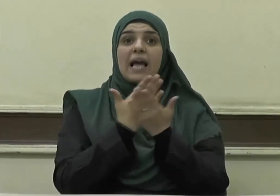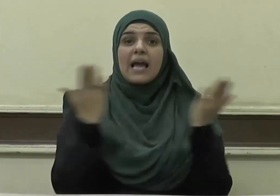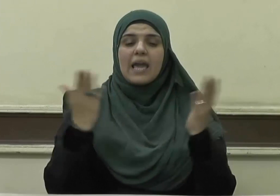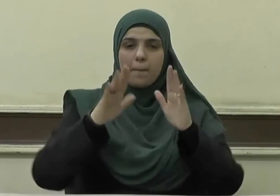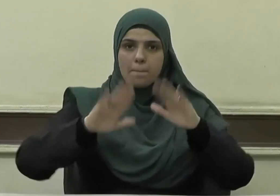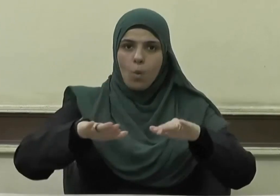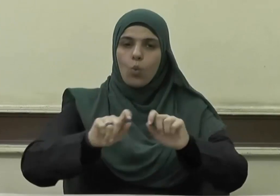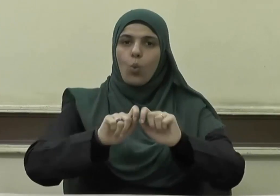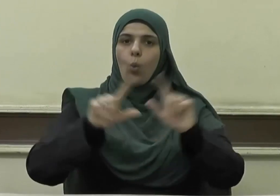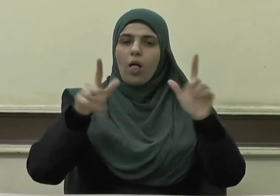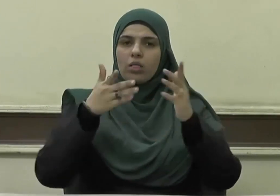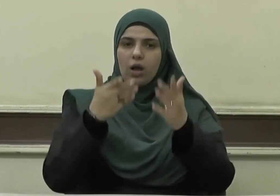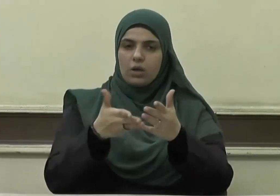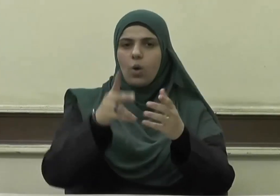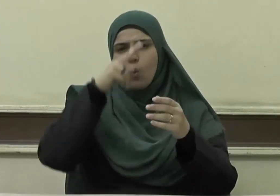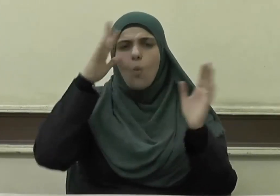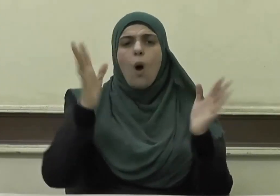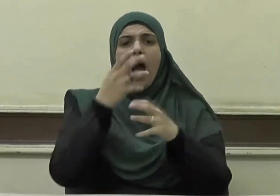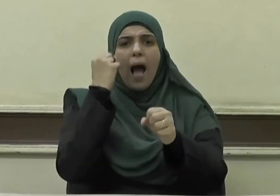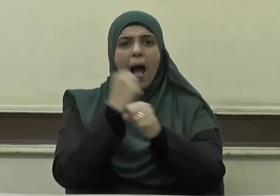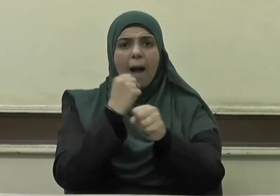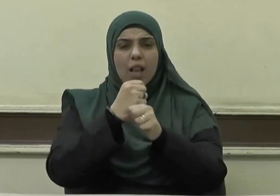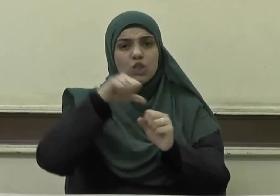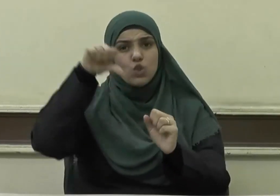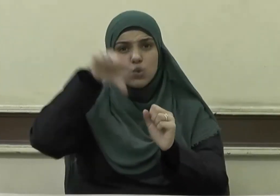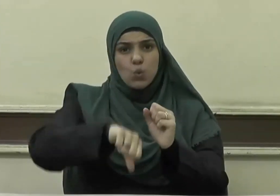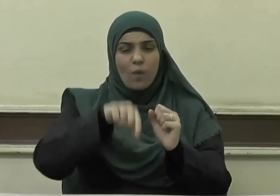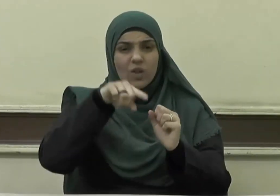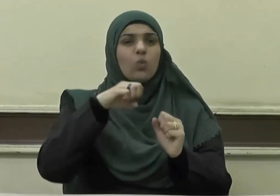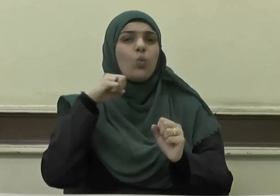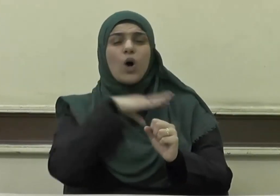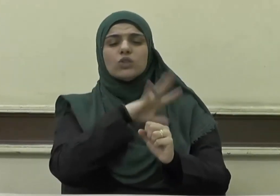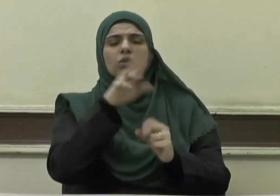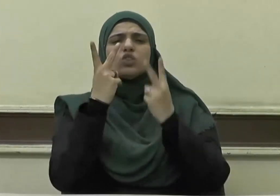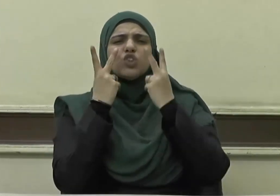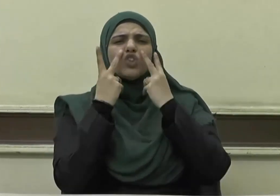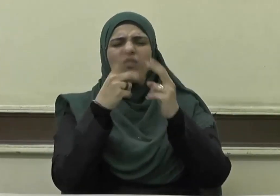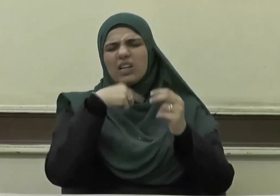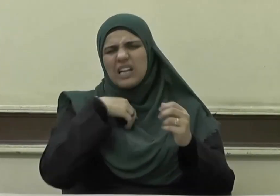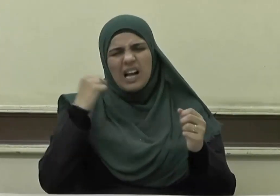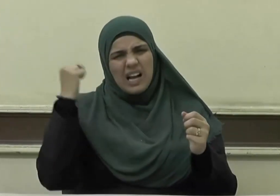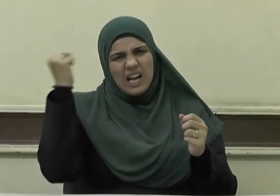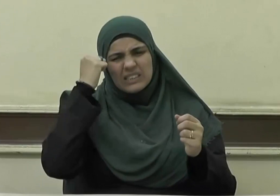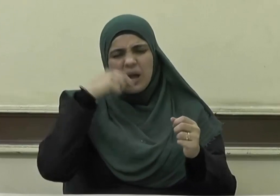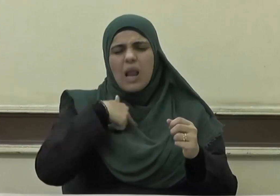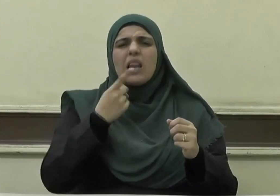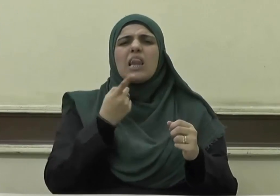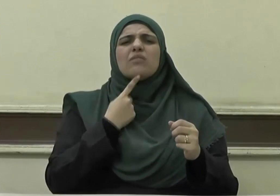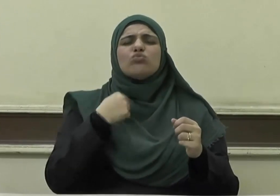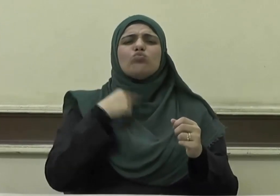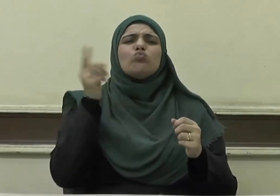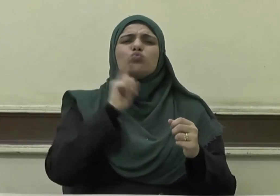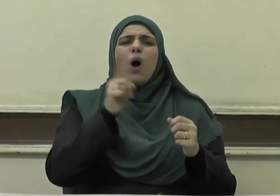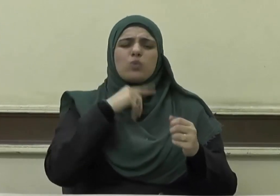وما عملت من سوء تود لو أن بينها وبينه أمدا